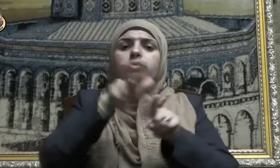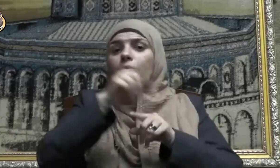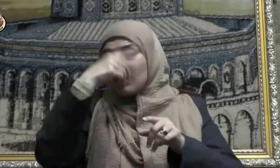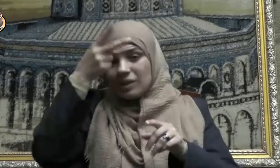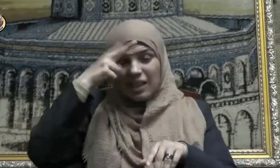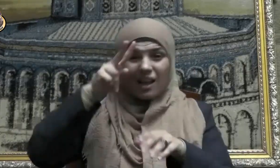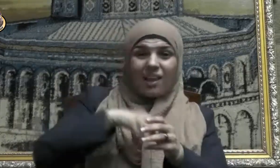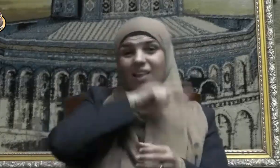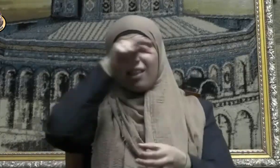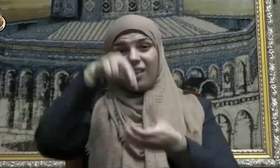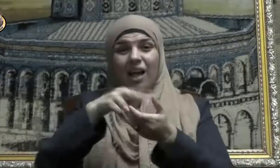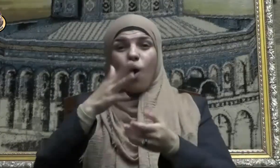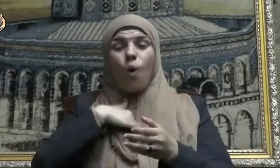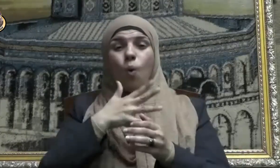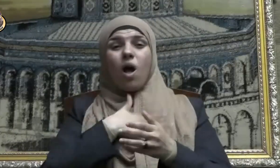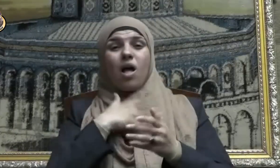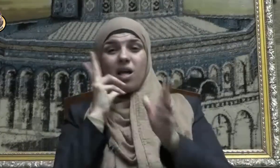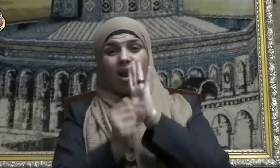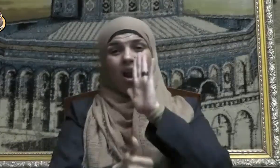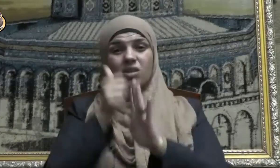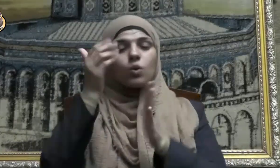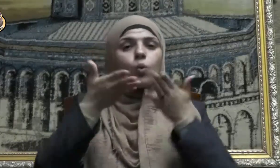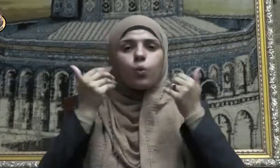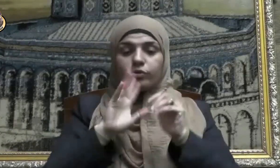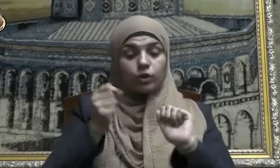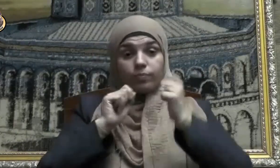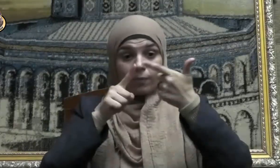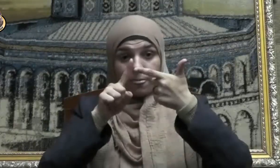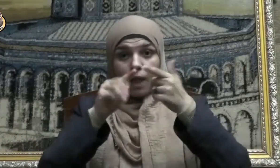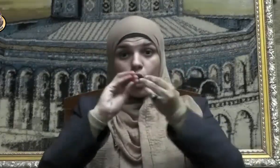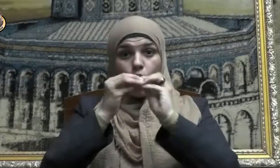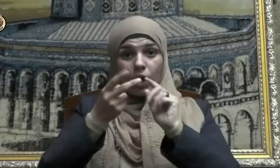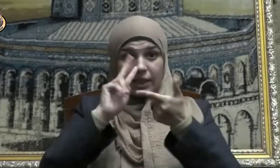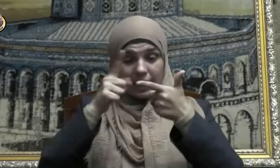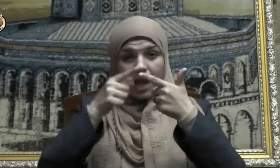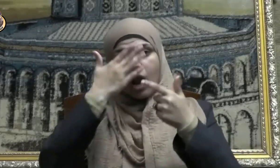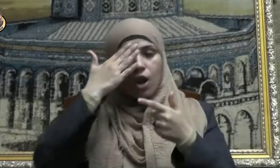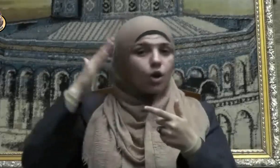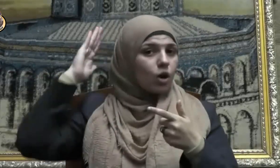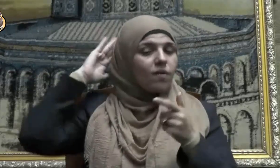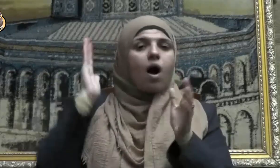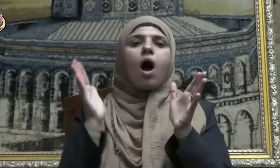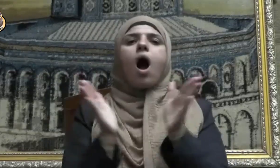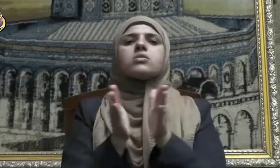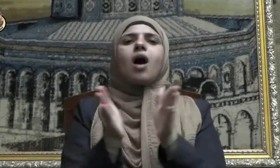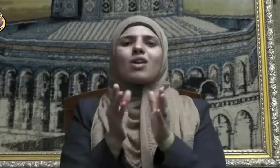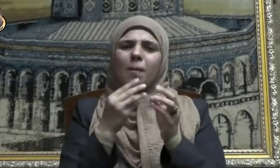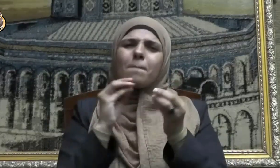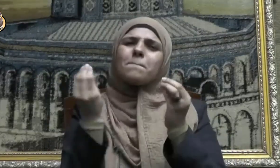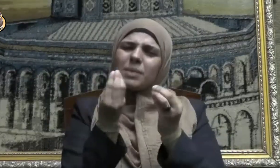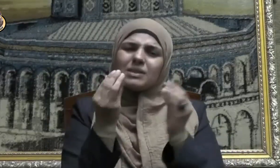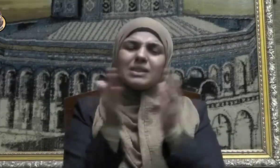لهم نصيرا والنوع الثاني النفاق الأصغر وهو النفاق العملي